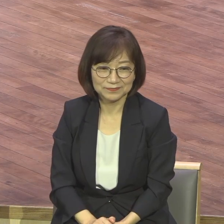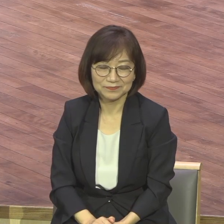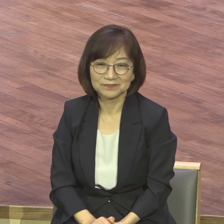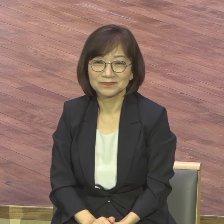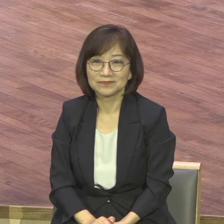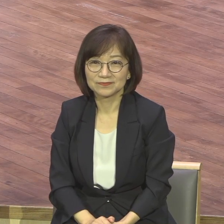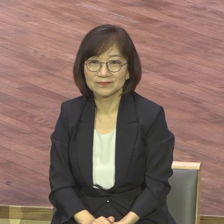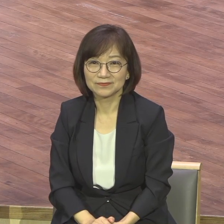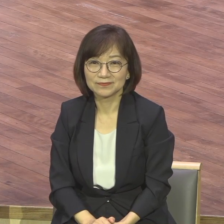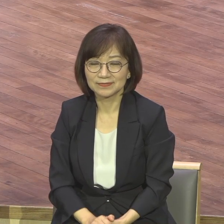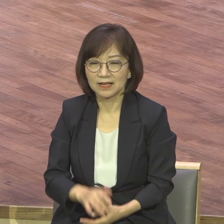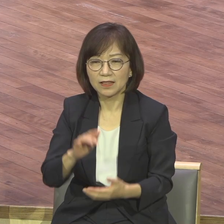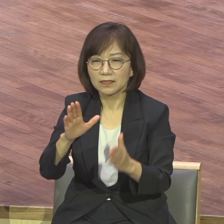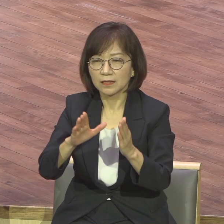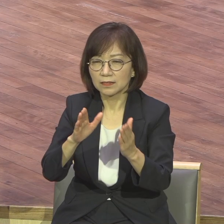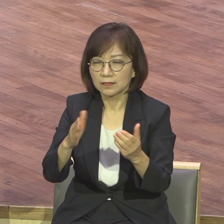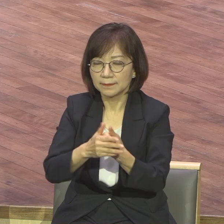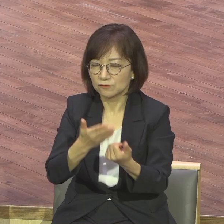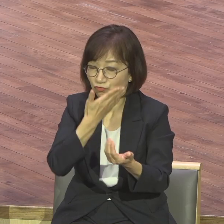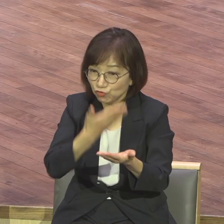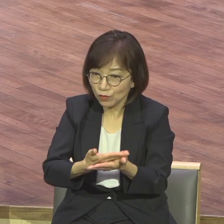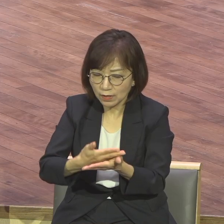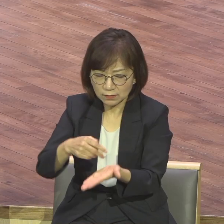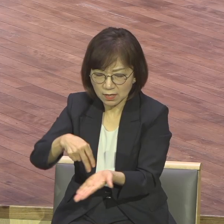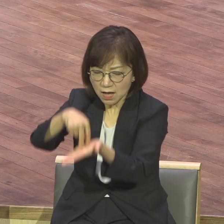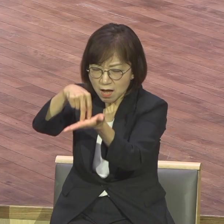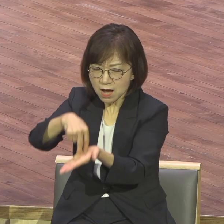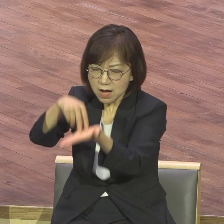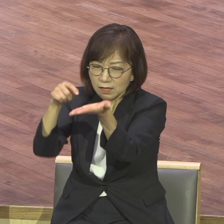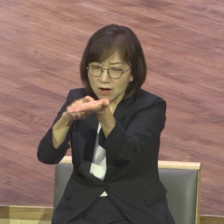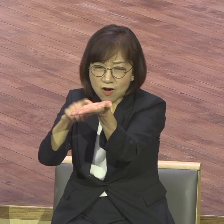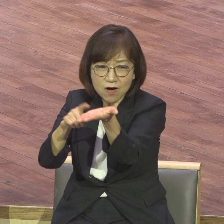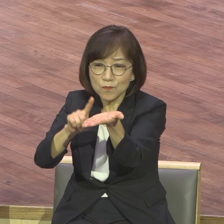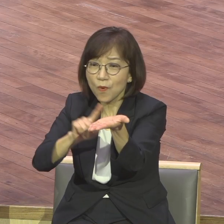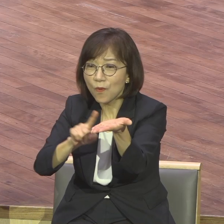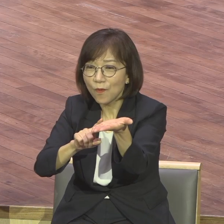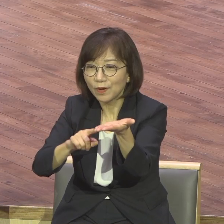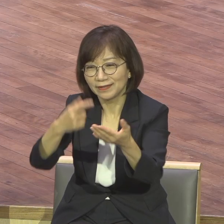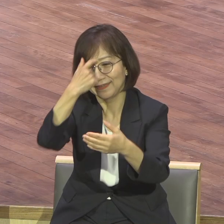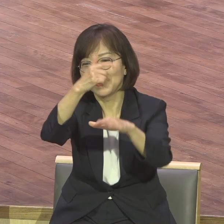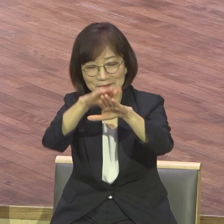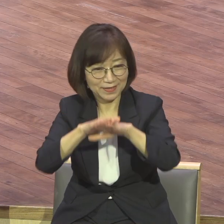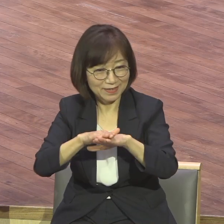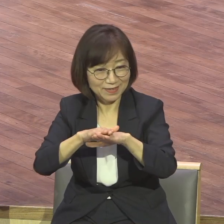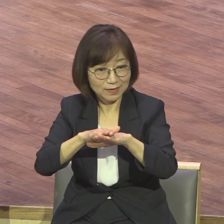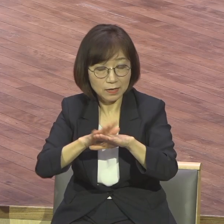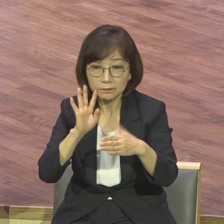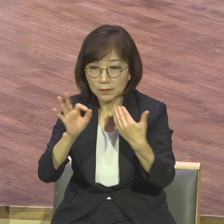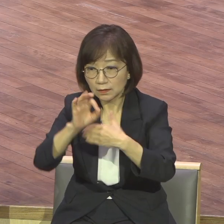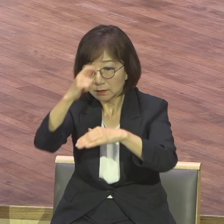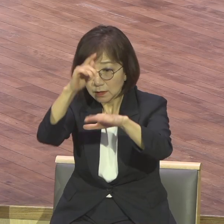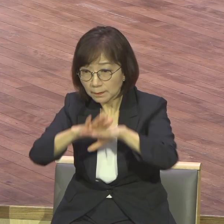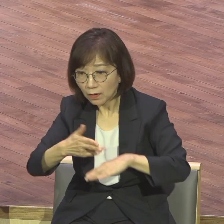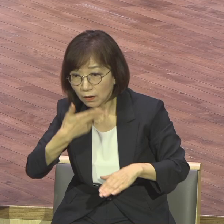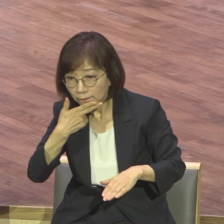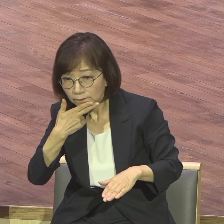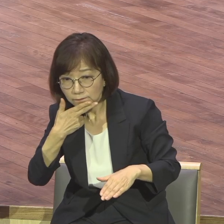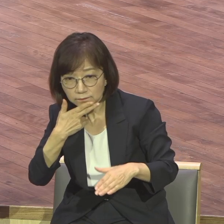예배를 통해서 그런데 이런 도약대가 없으면요 이런 영적인 이 예배를 통해서